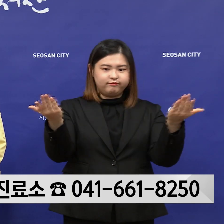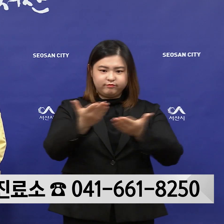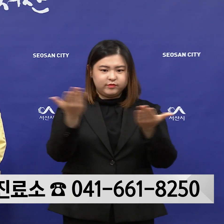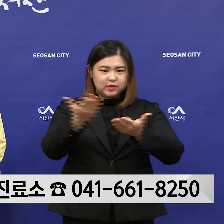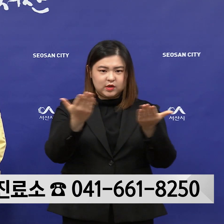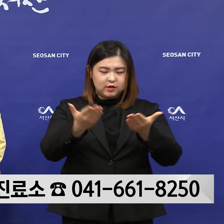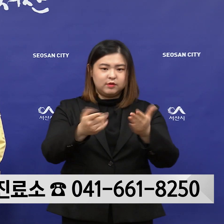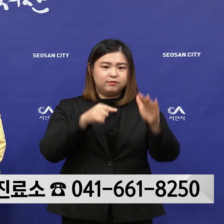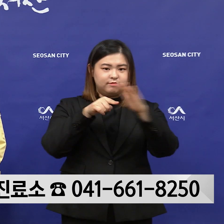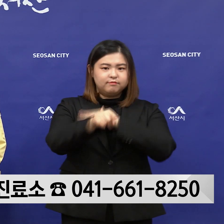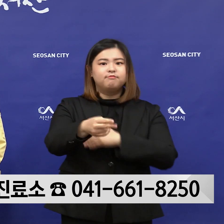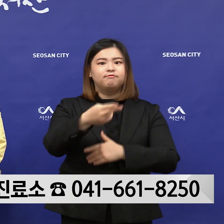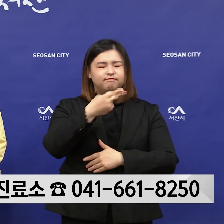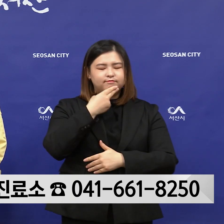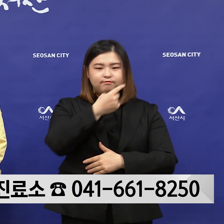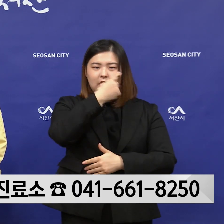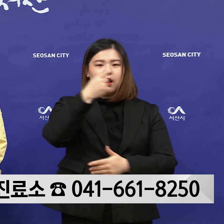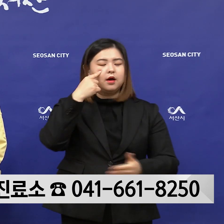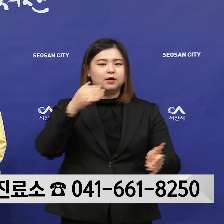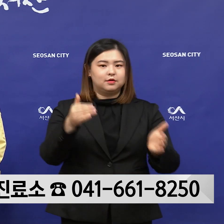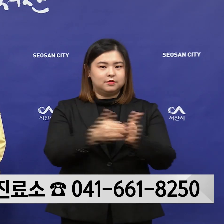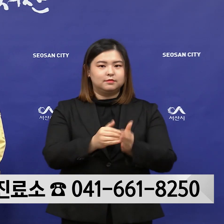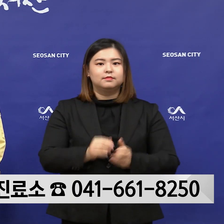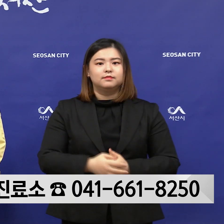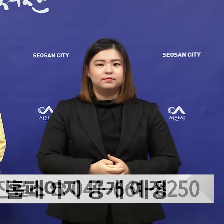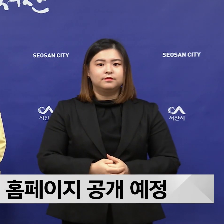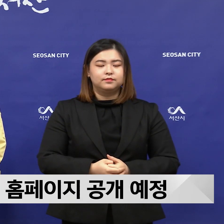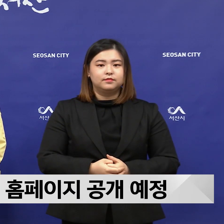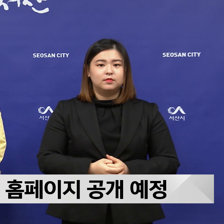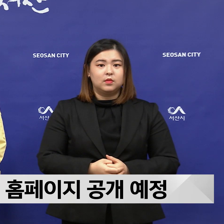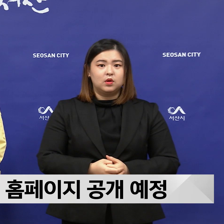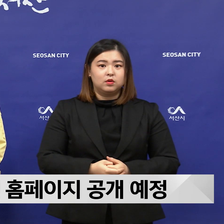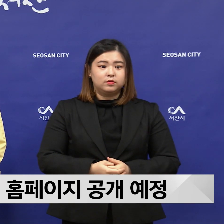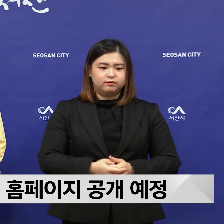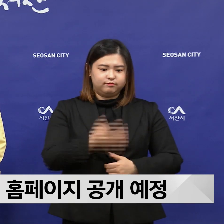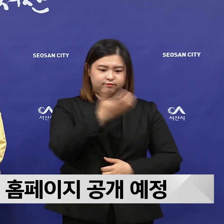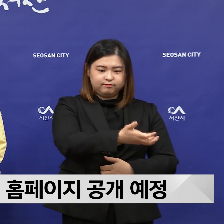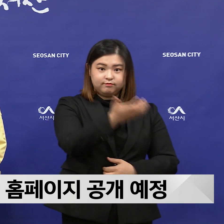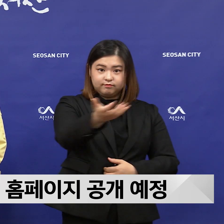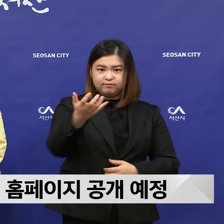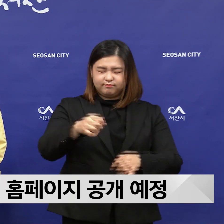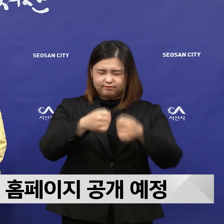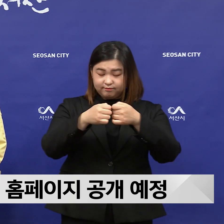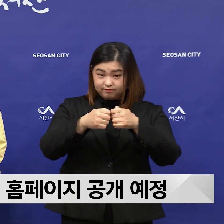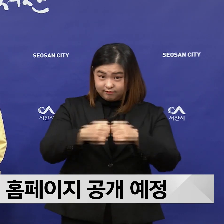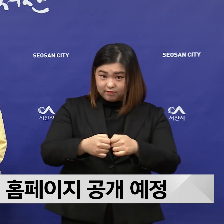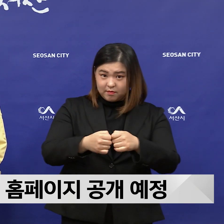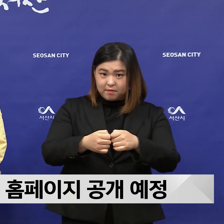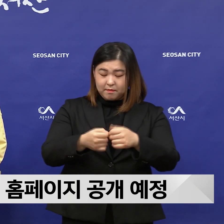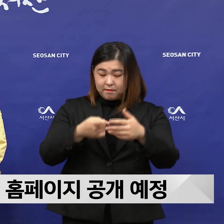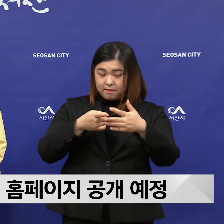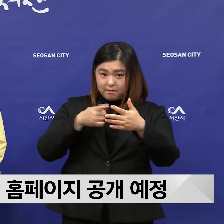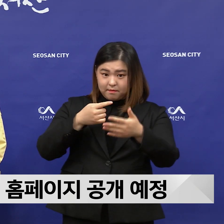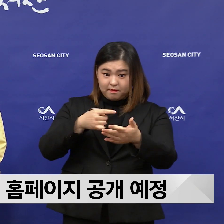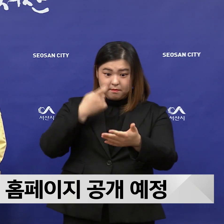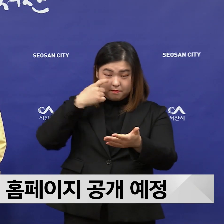확인하였습니다. 자세한 이동 동선은 파악되는 대로 시 홈페이지 및